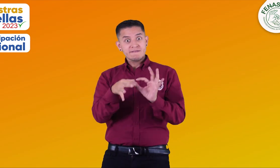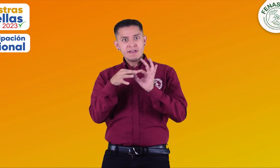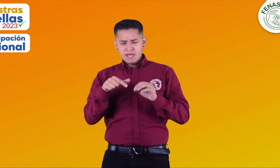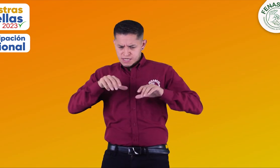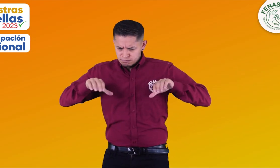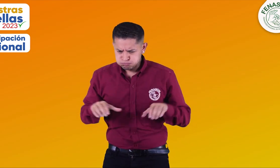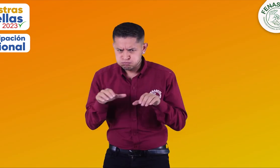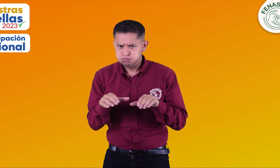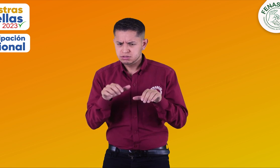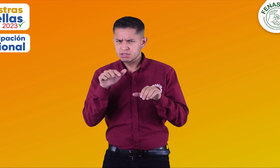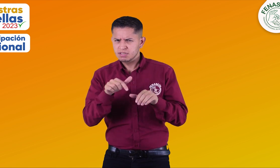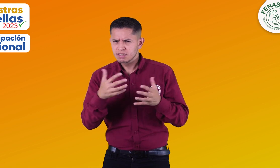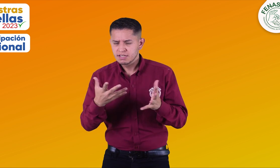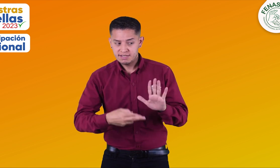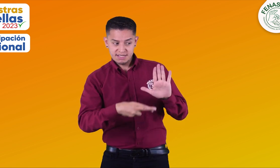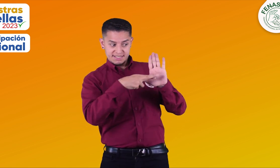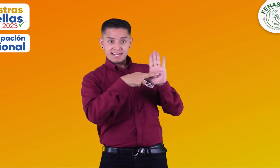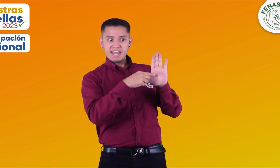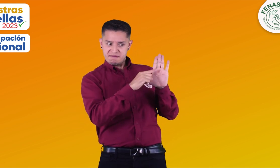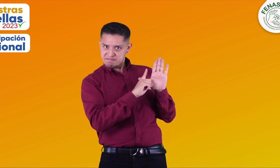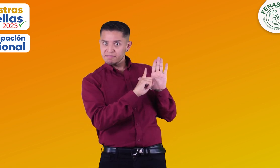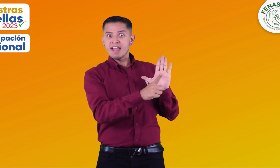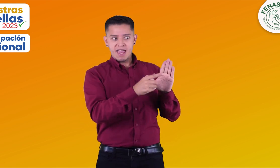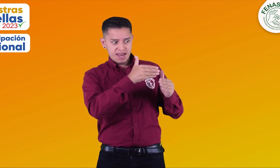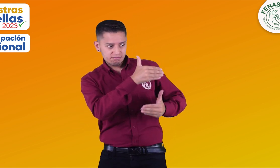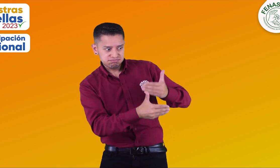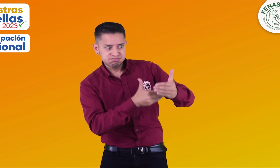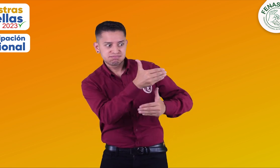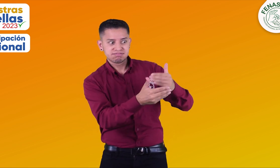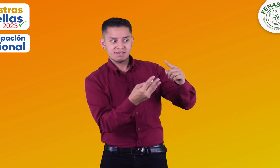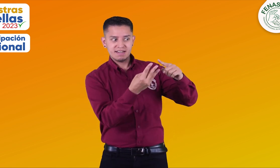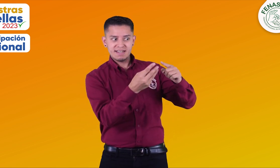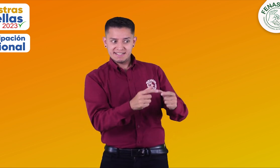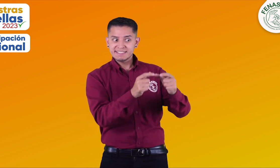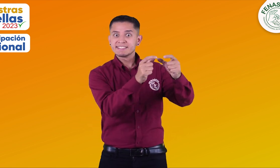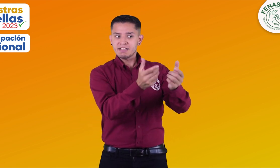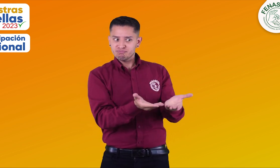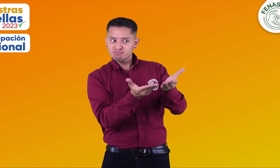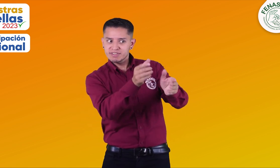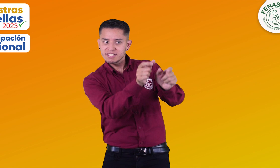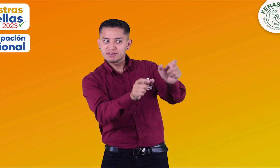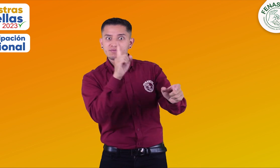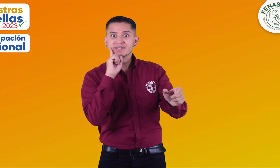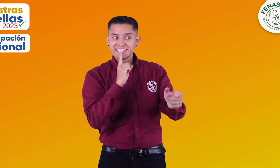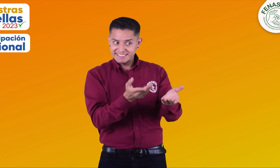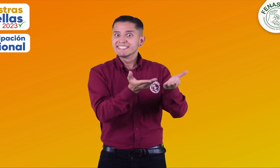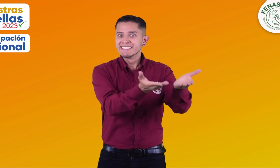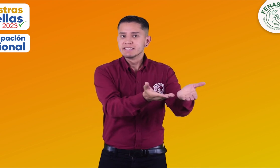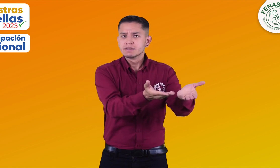FENASCOL, en el año 2023, continuó su trabajo en pro de la aplicación de la resolución que decreta la